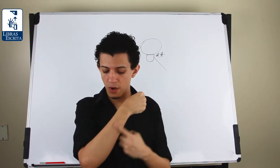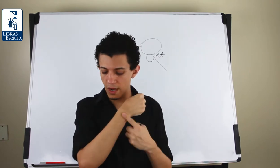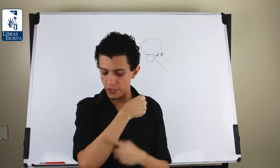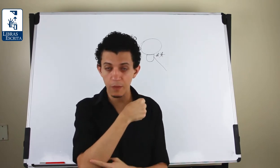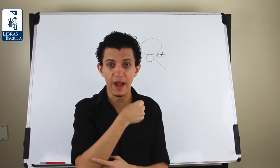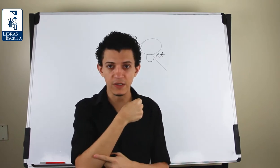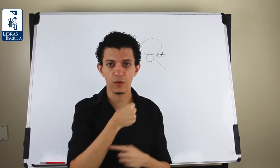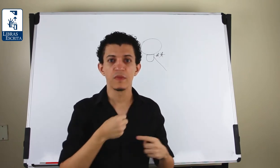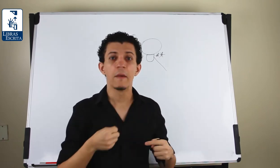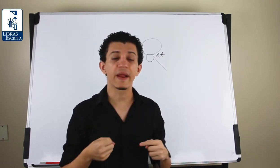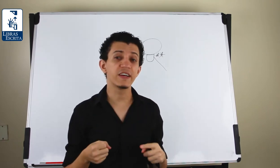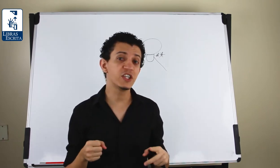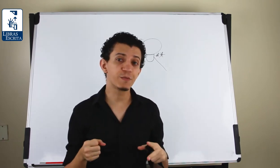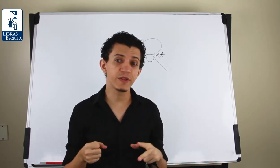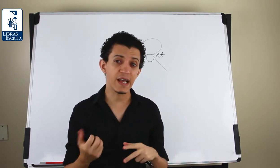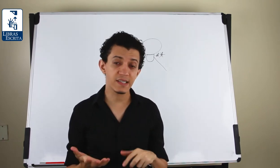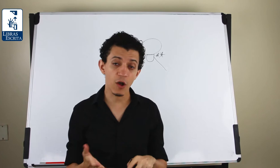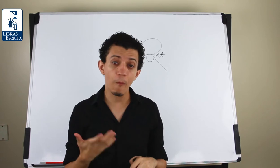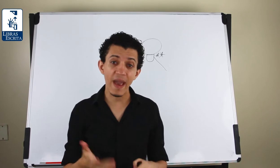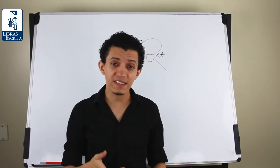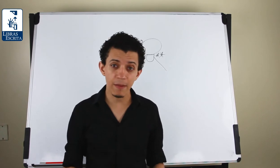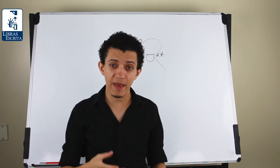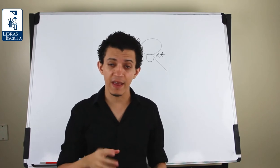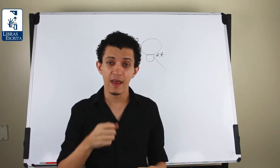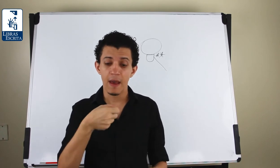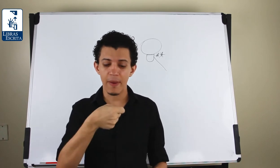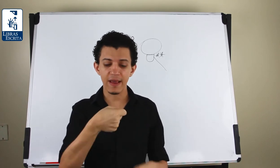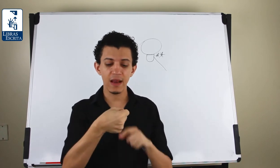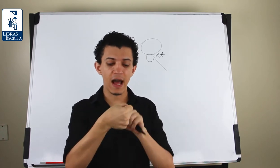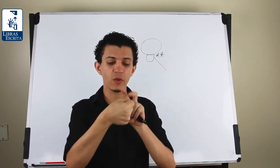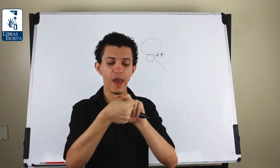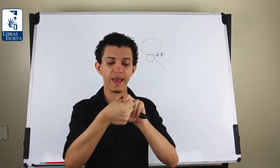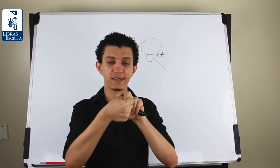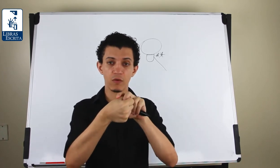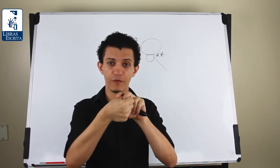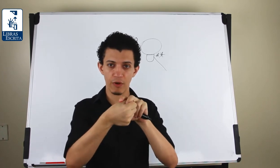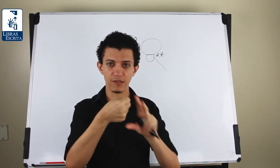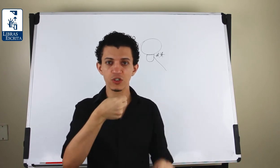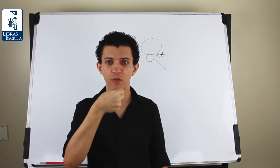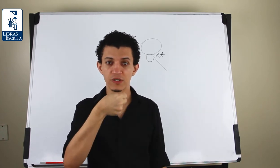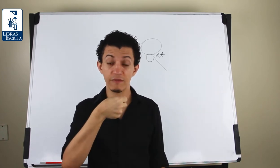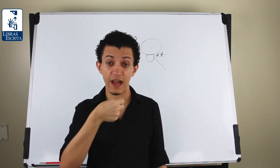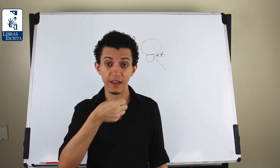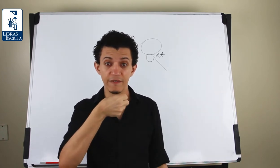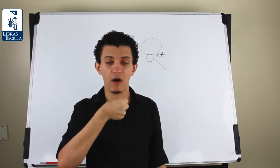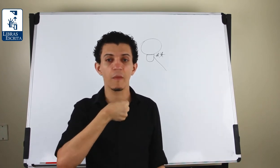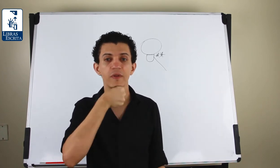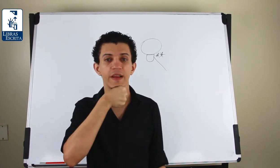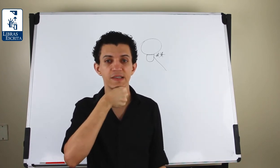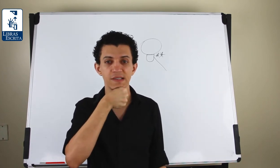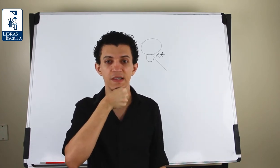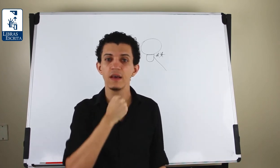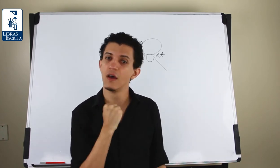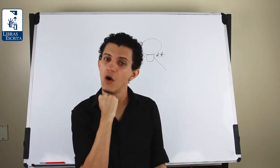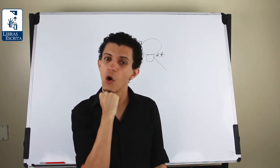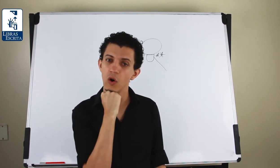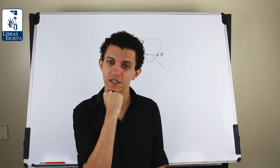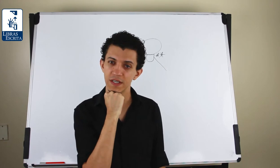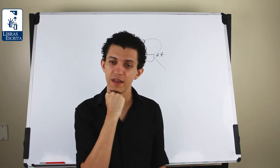antebraço, para que a gente pudesse, então, perceber para que lado é que essa configuração de mão está virada, afinal, poderia ser assim, ou assim.